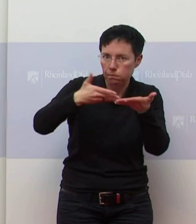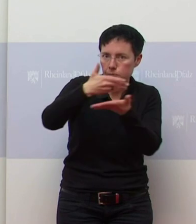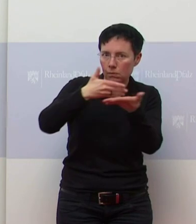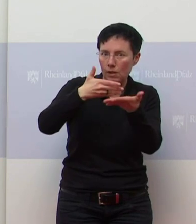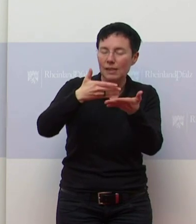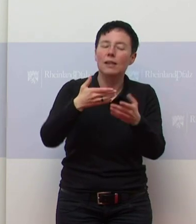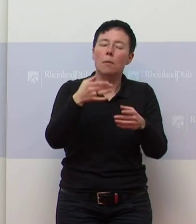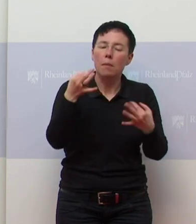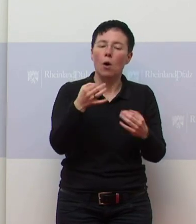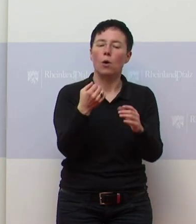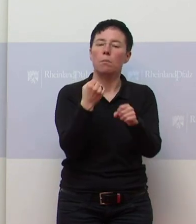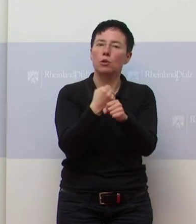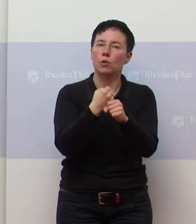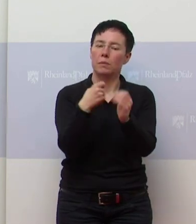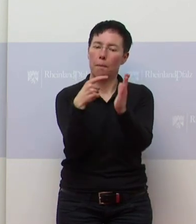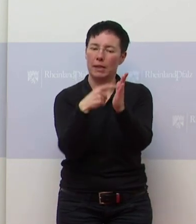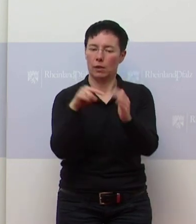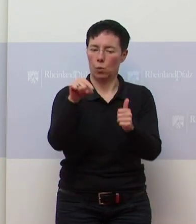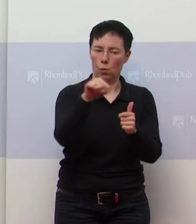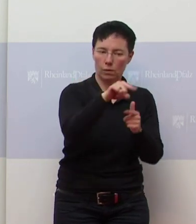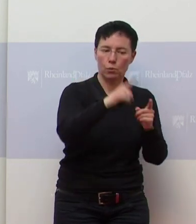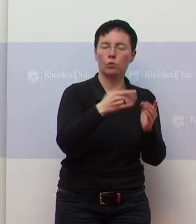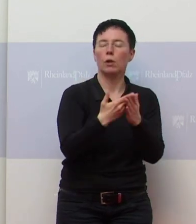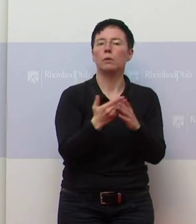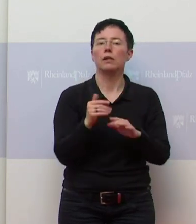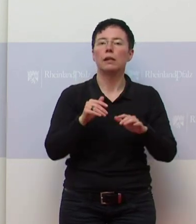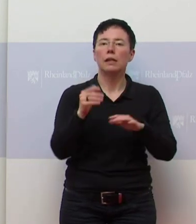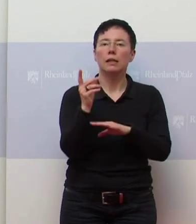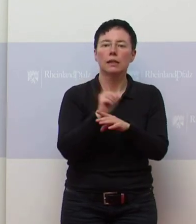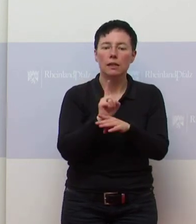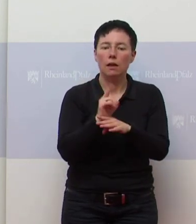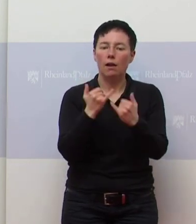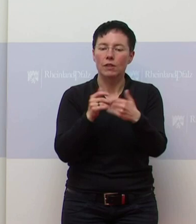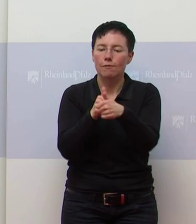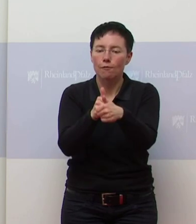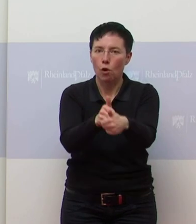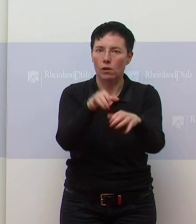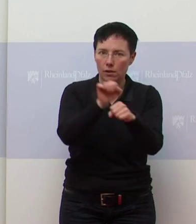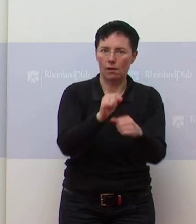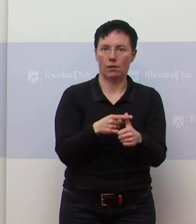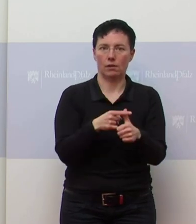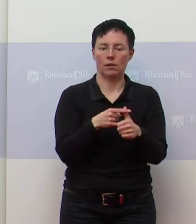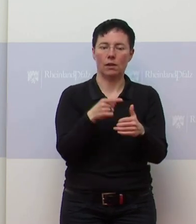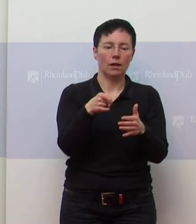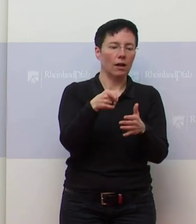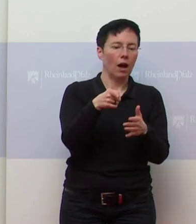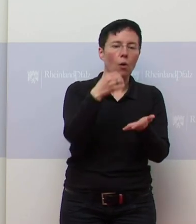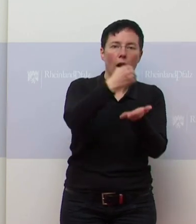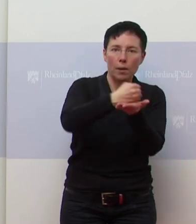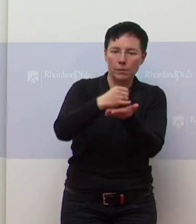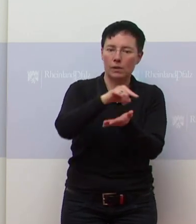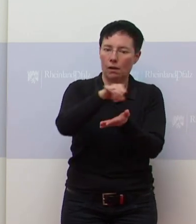Voraussetzungen müssen natürlich erfüllt sein, wie beispielsweise die digitale Nachverfolgung, die Bereitschaft, dass Ordnungsämter genau auch